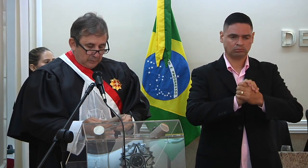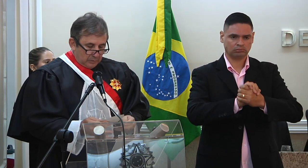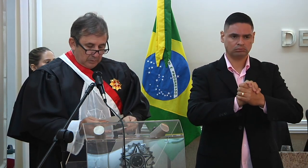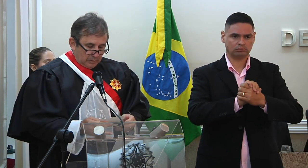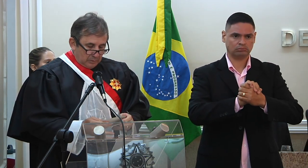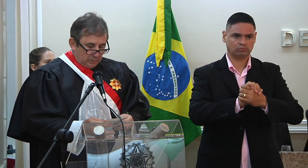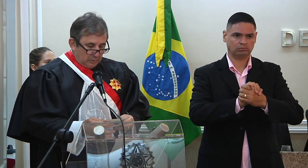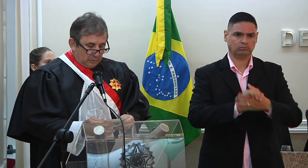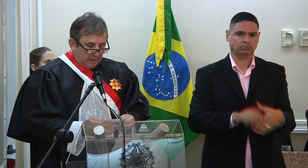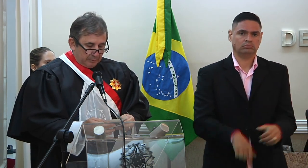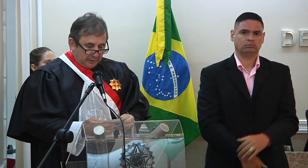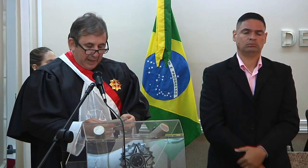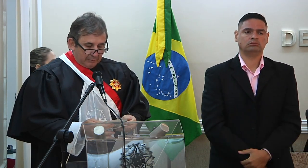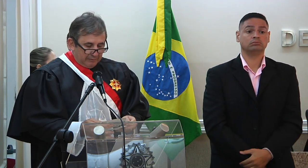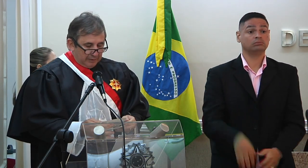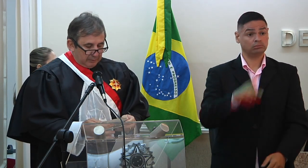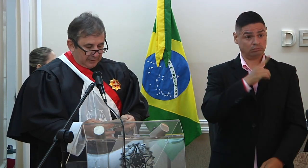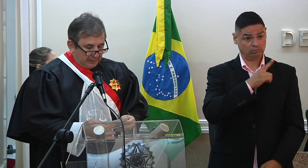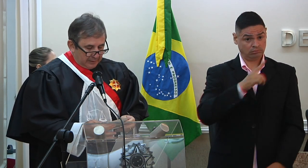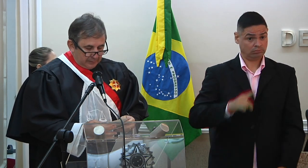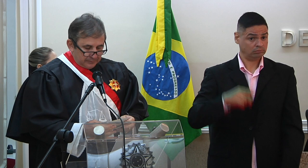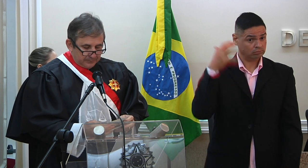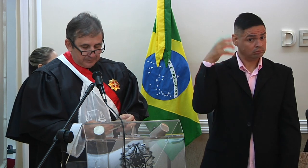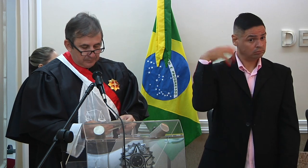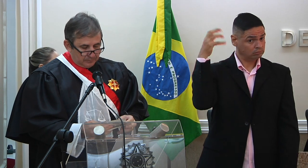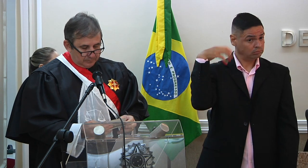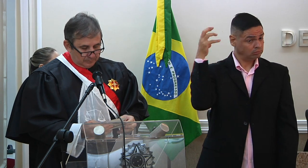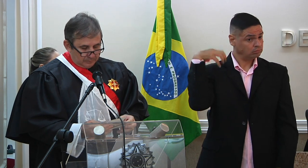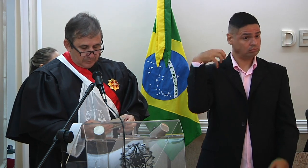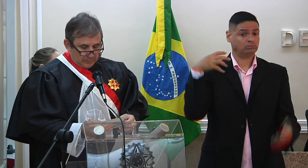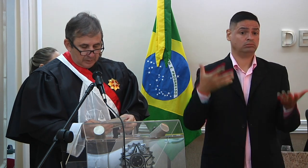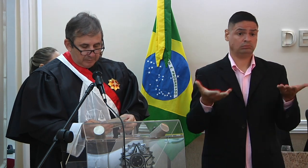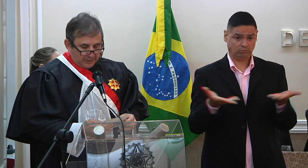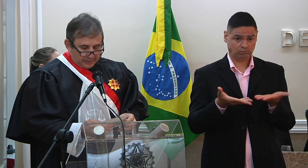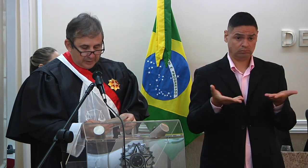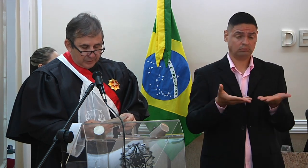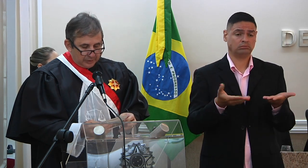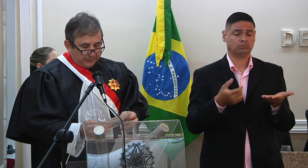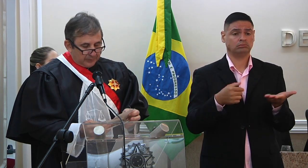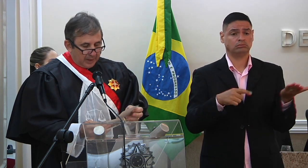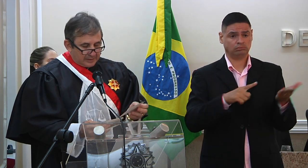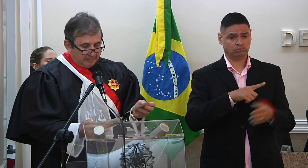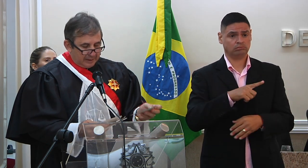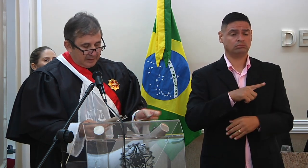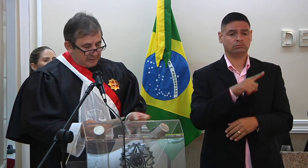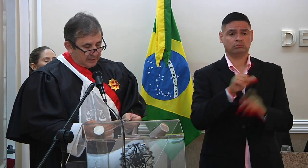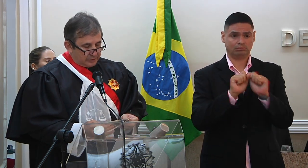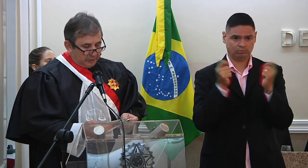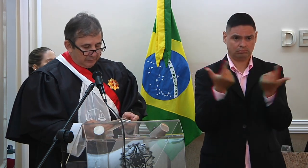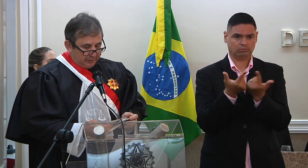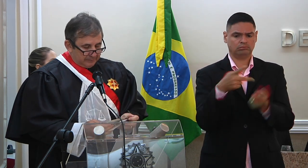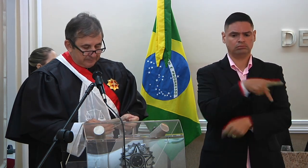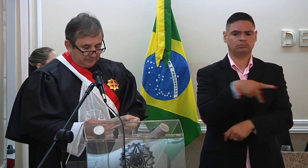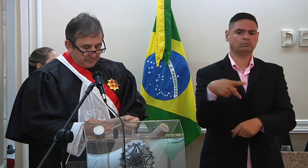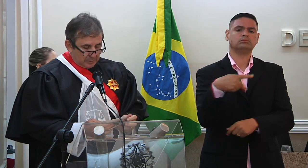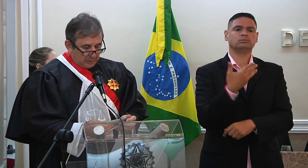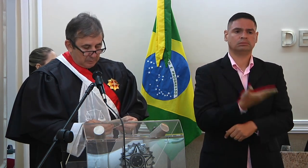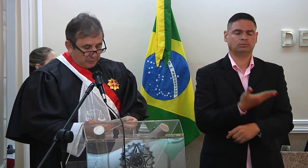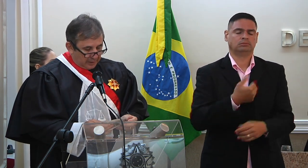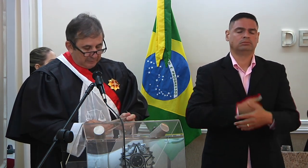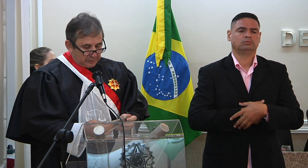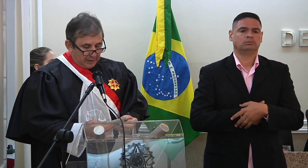cumprimentar o deputado Evandro Leitão, que preside a Assembleia Legislativa